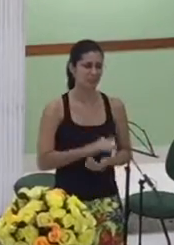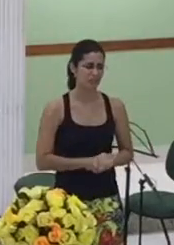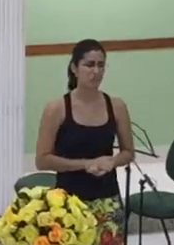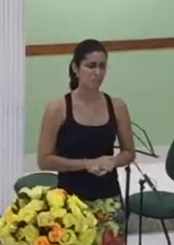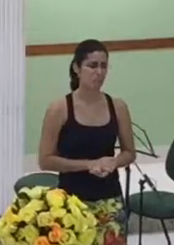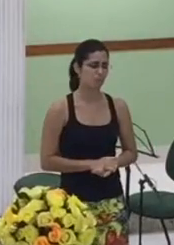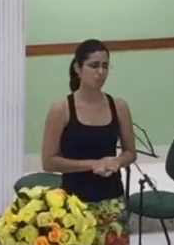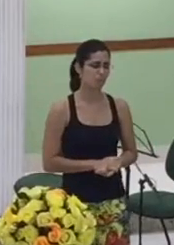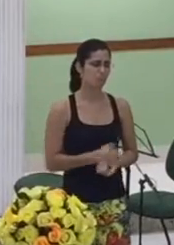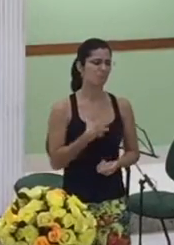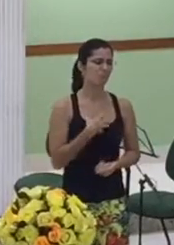por isso